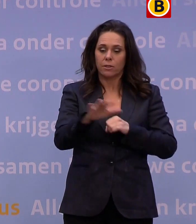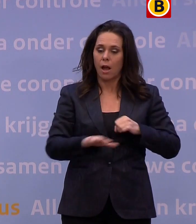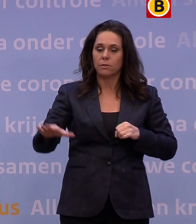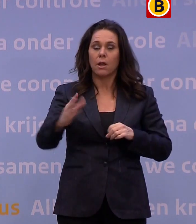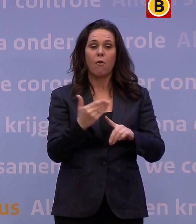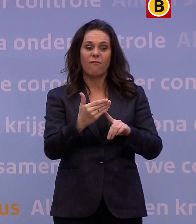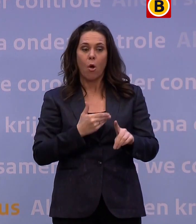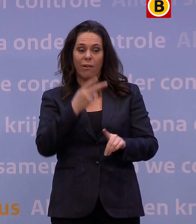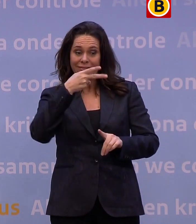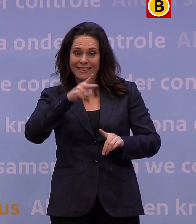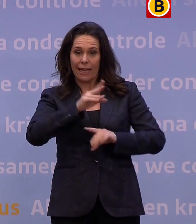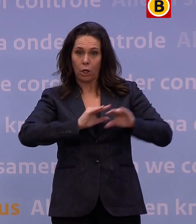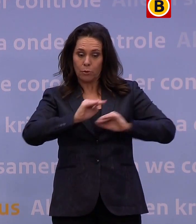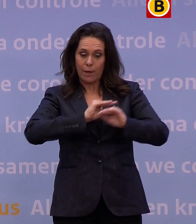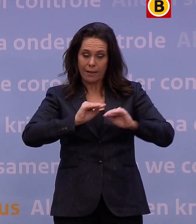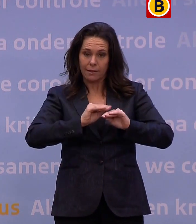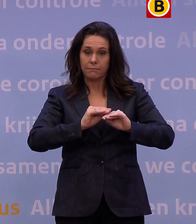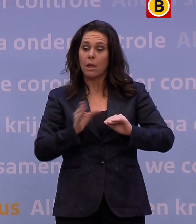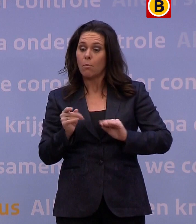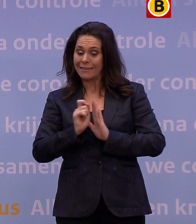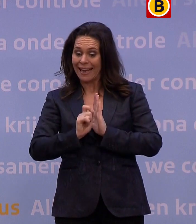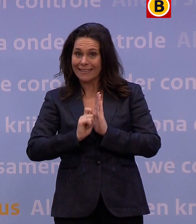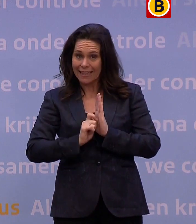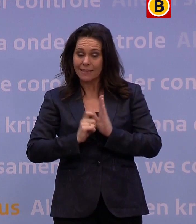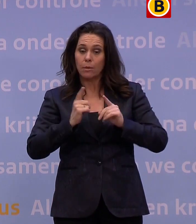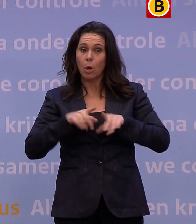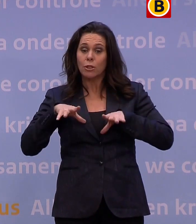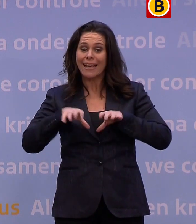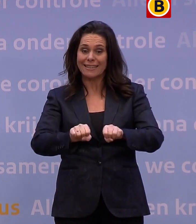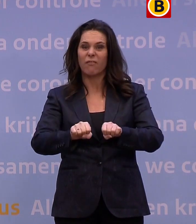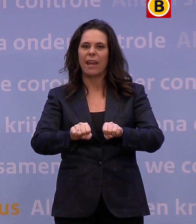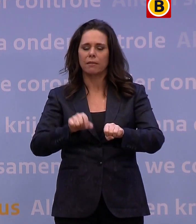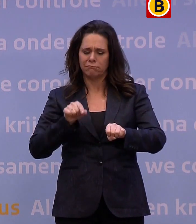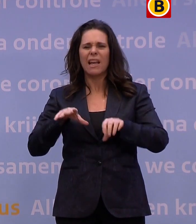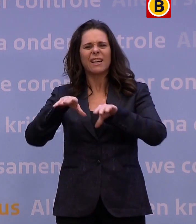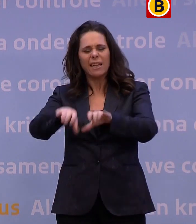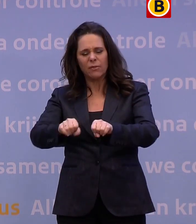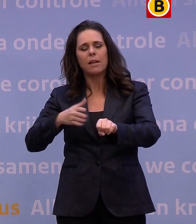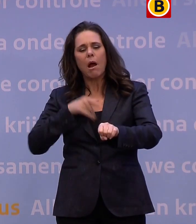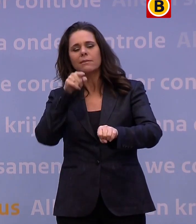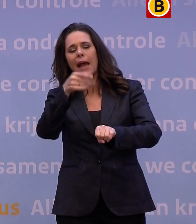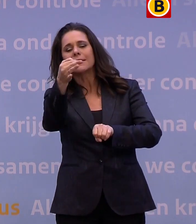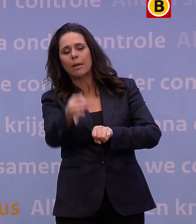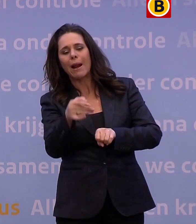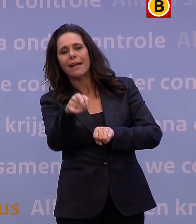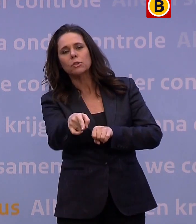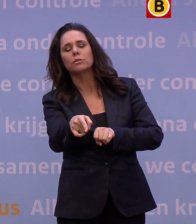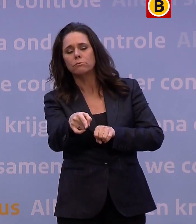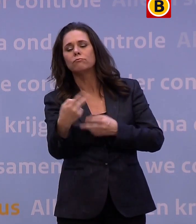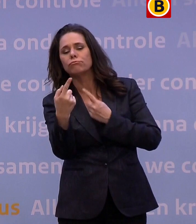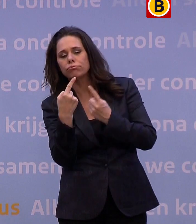vooraf, met registratie en met een reservering, die overigens ook ter plekke gemaakt kan worden.